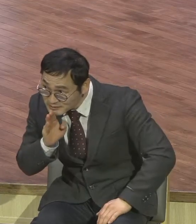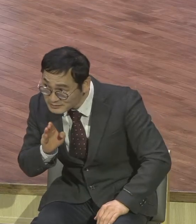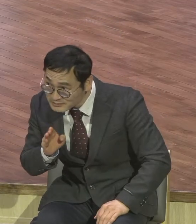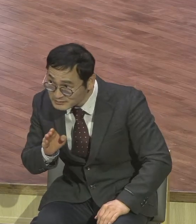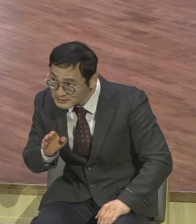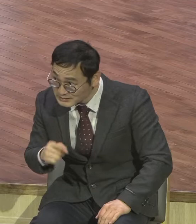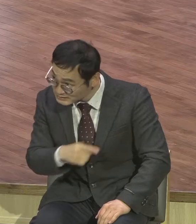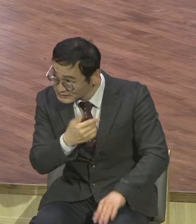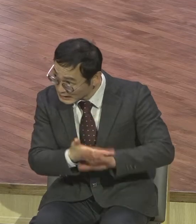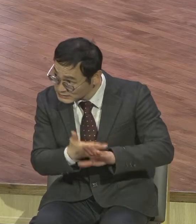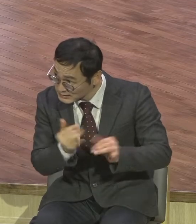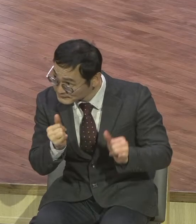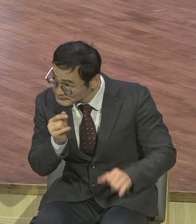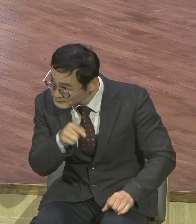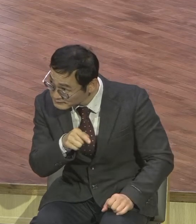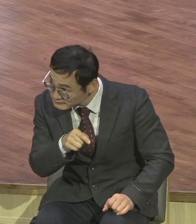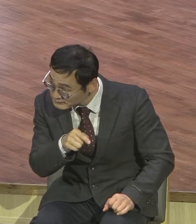확신해 찾던 세례요한